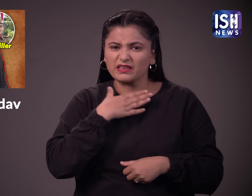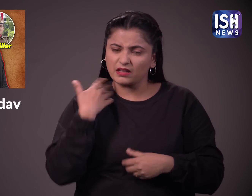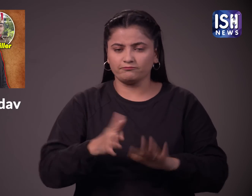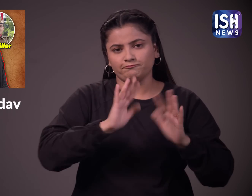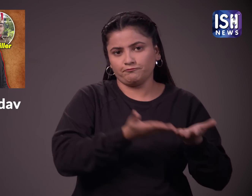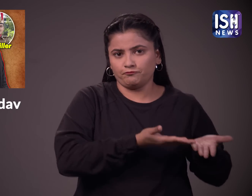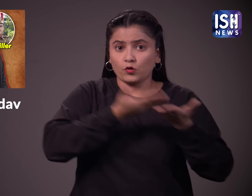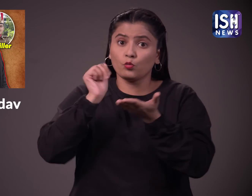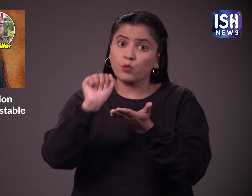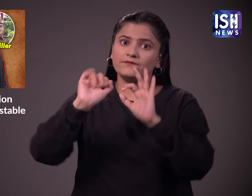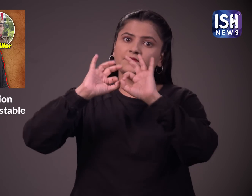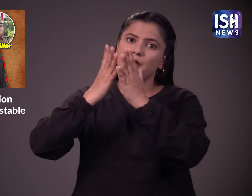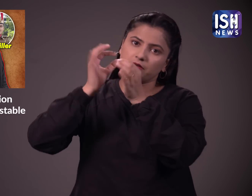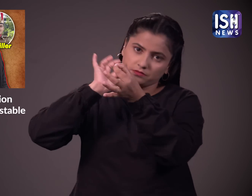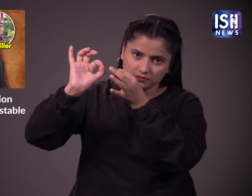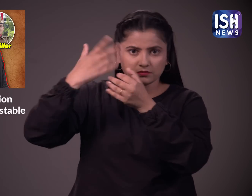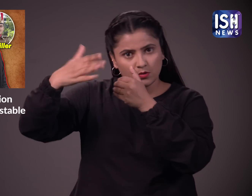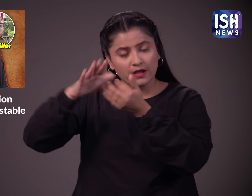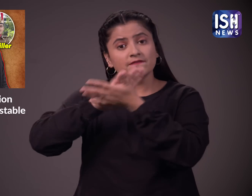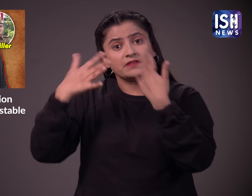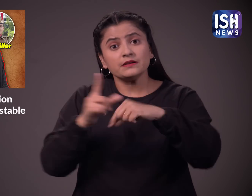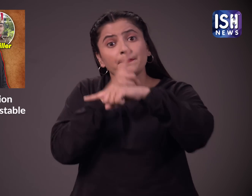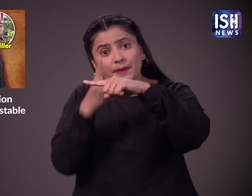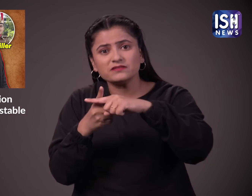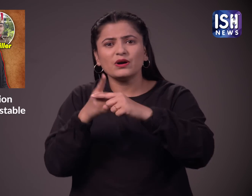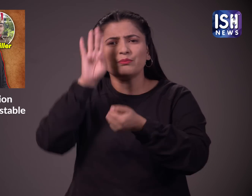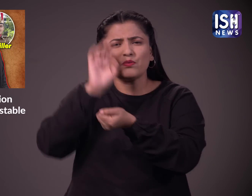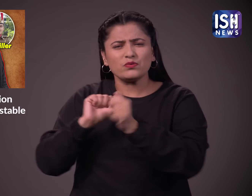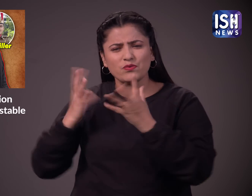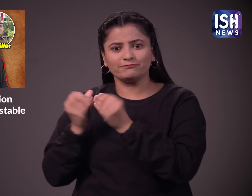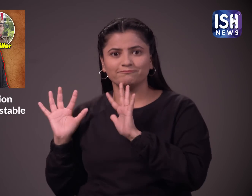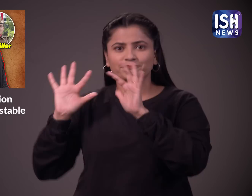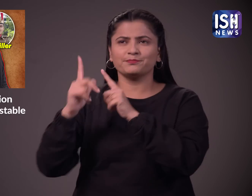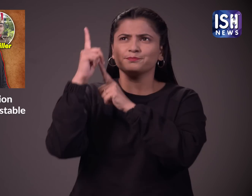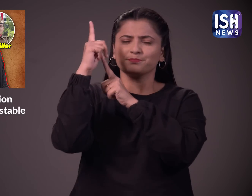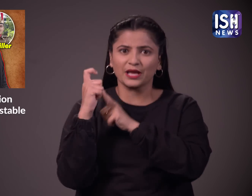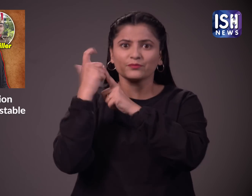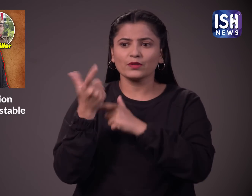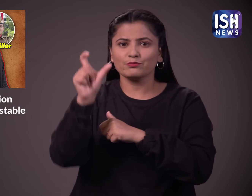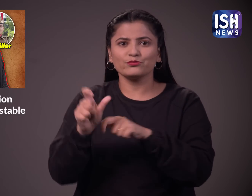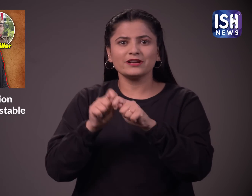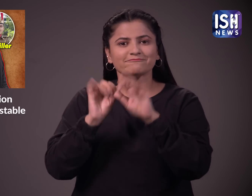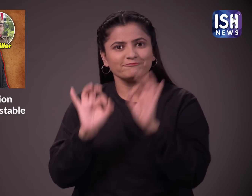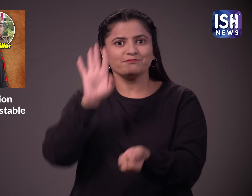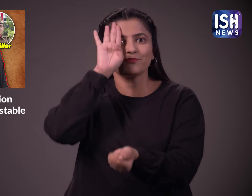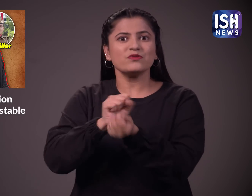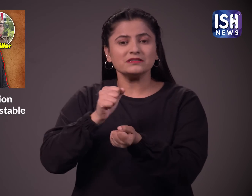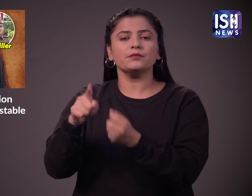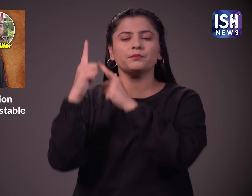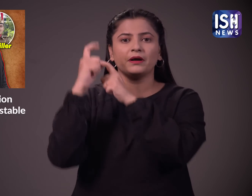पुलिस विभाग द्वारा गार्ड ऑफ ओनर के बाद शफ को अन्तिम संसकार के लिए उनके पैत्रोक्स्तान भेज दिया गया है